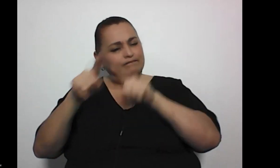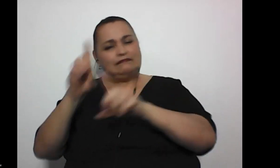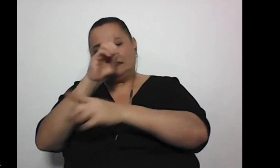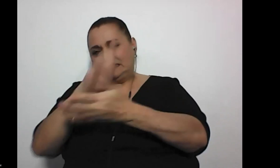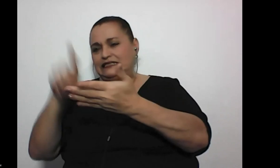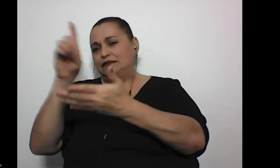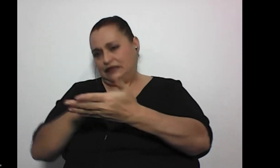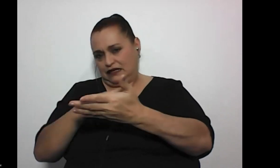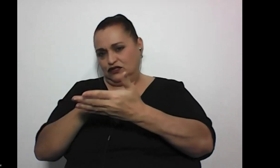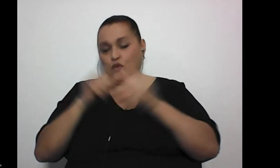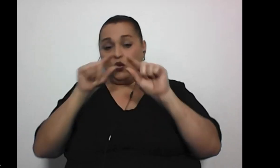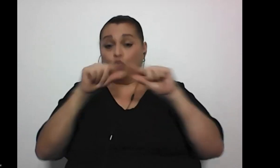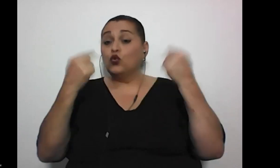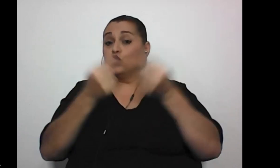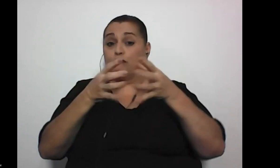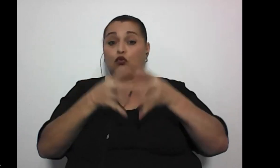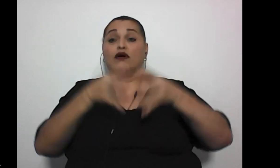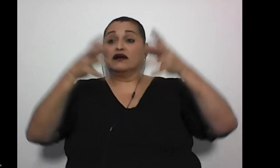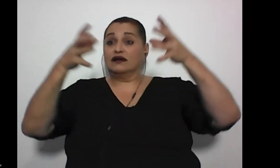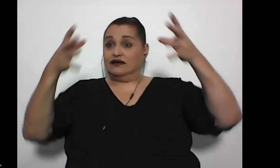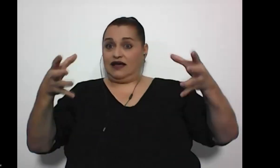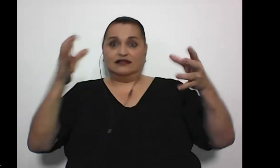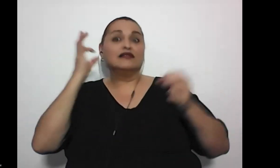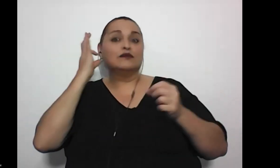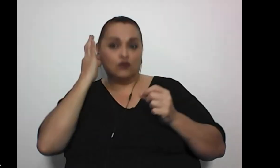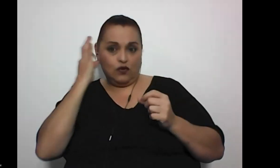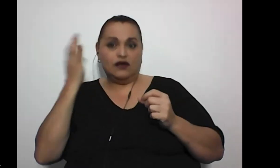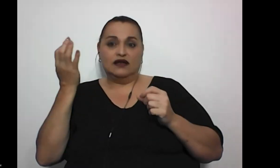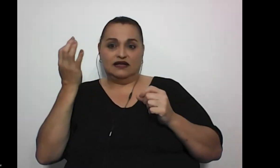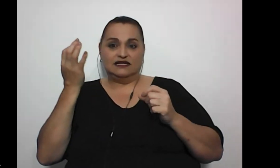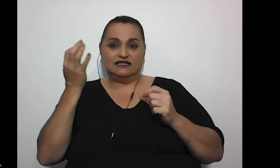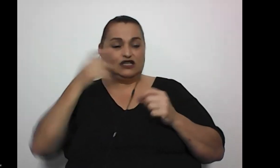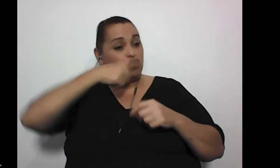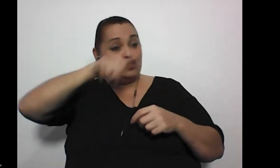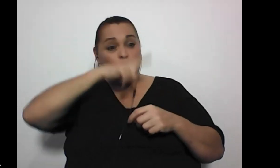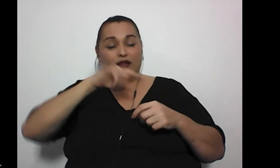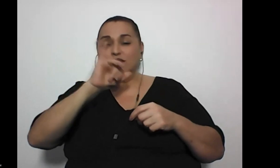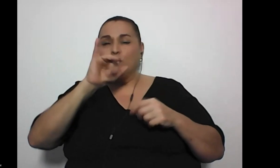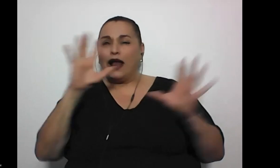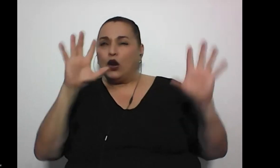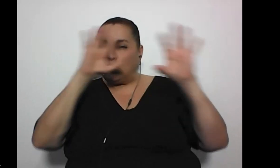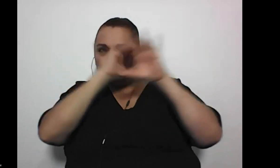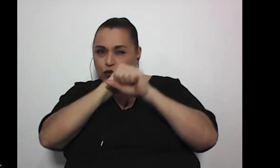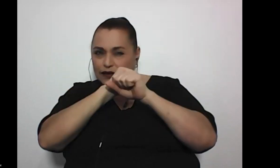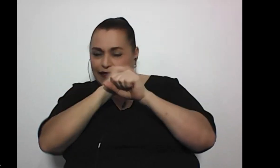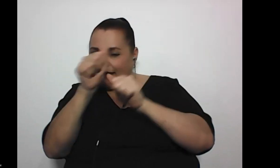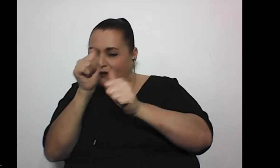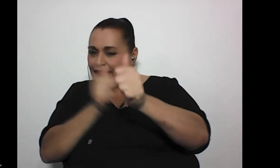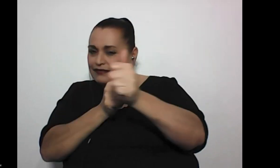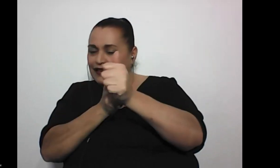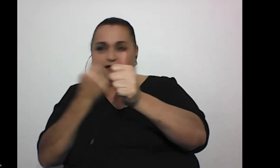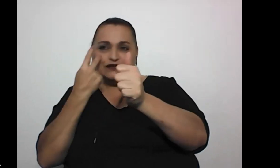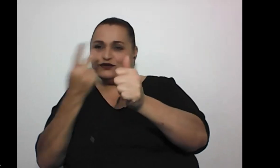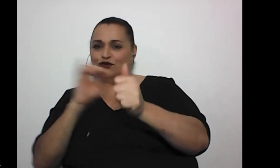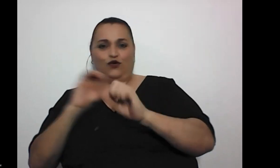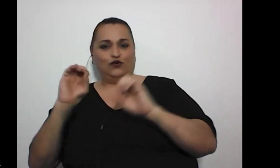somos un grupo grande de mujeres si se dan cuenta que estamos como en la oscuridad como que detrás del telón como que no nos vemos